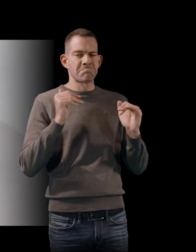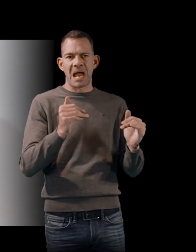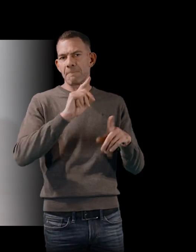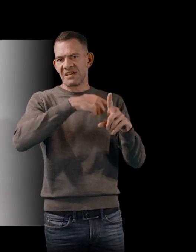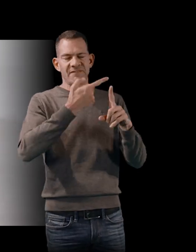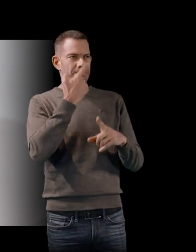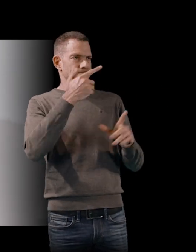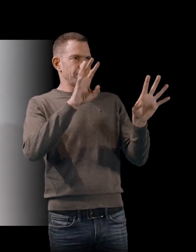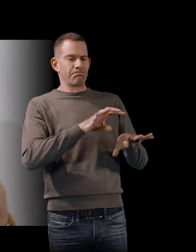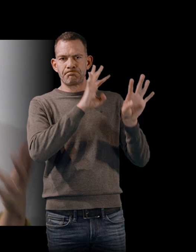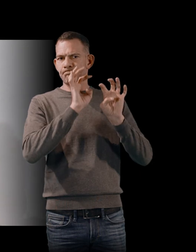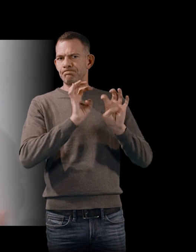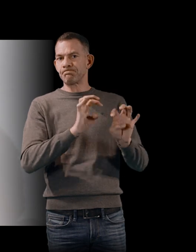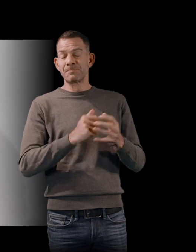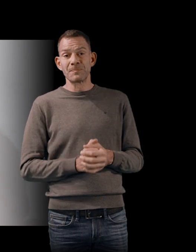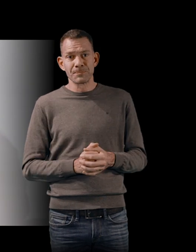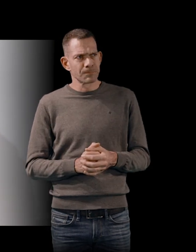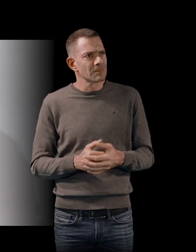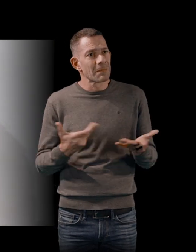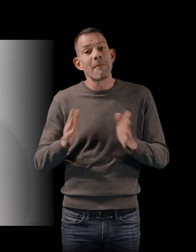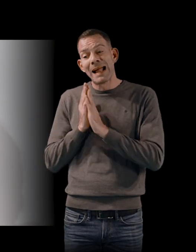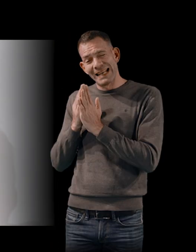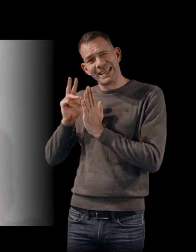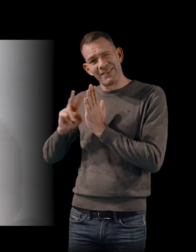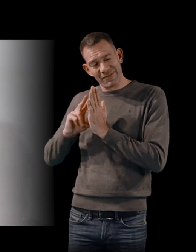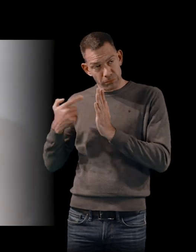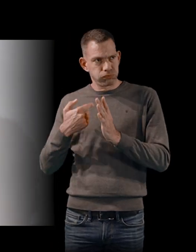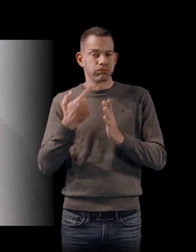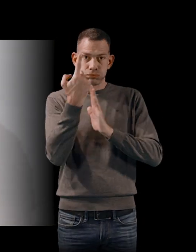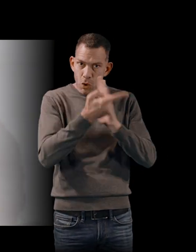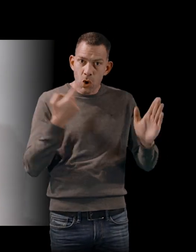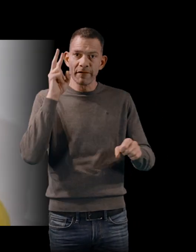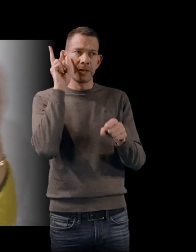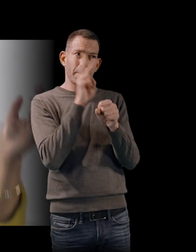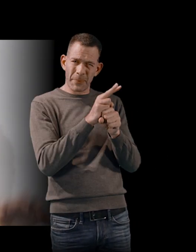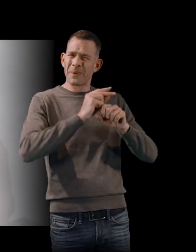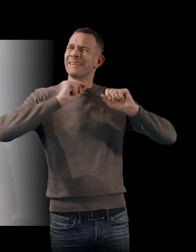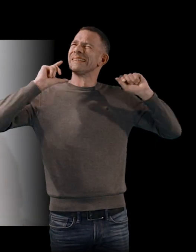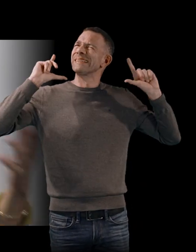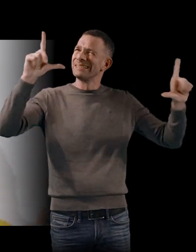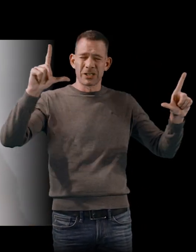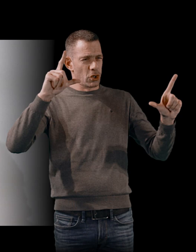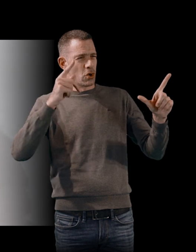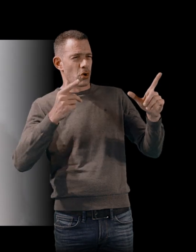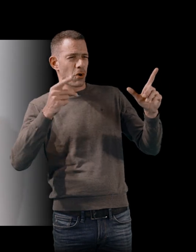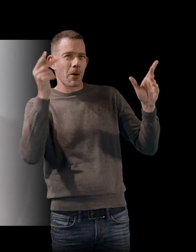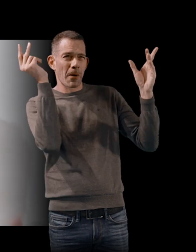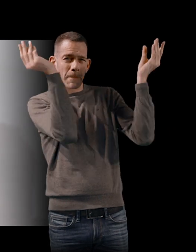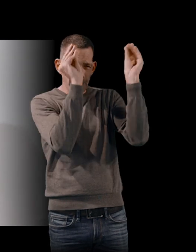Encore aujourd'hui, pourtant, je l'ai vu depuis la sortie du roman. J'ai eu la chance de le revoir en grand écran, remasterisé à plusieurs reprises,